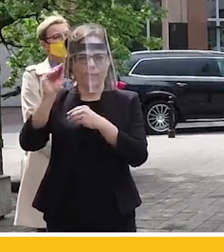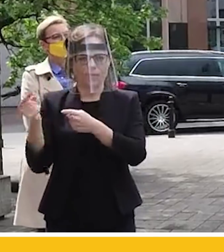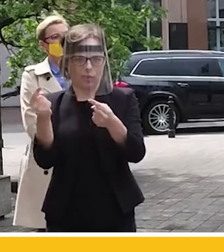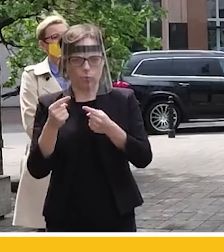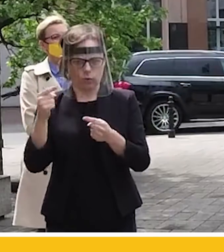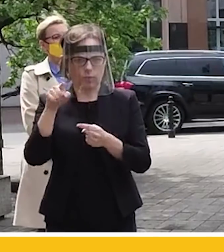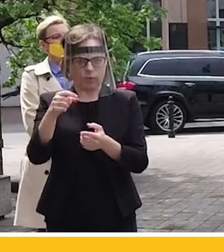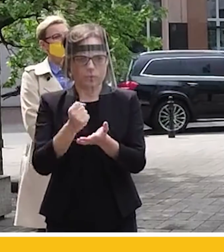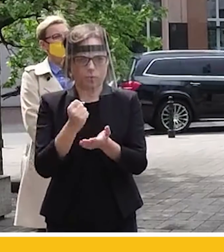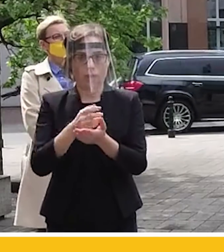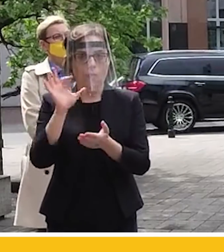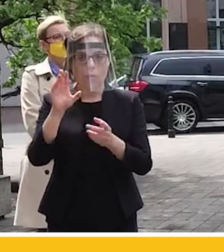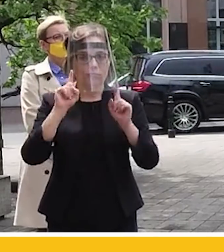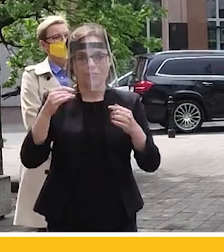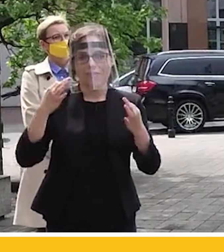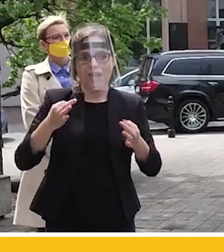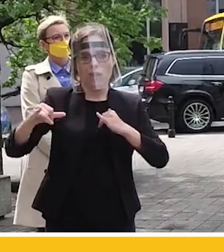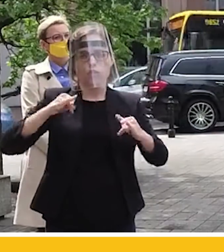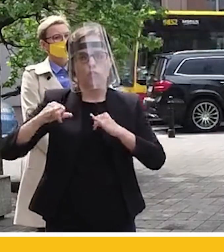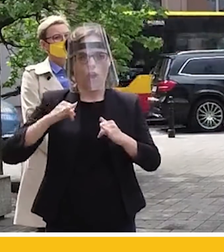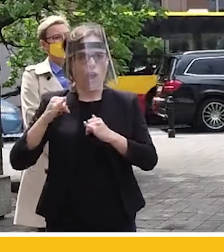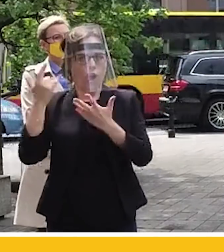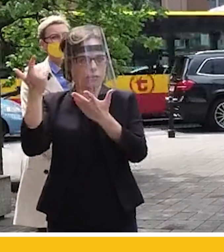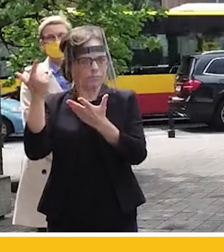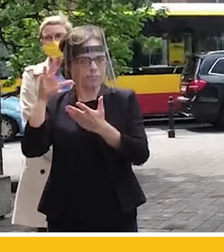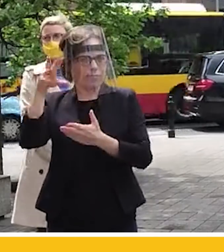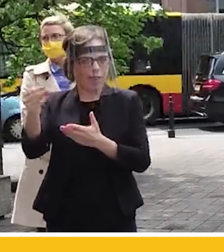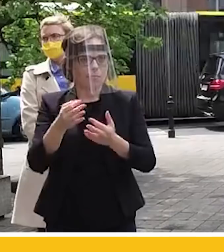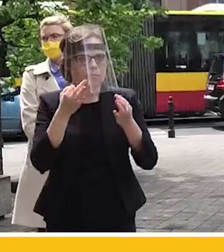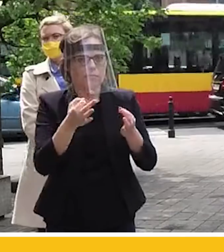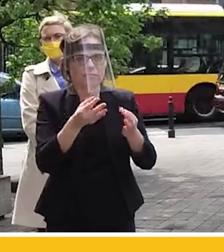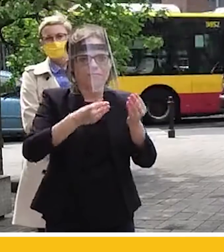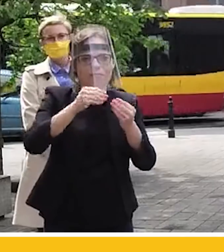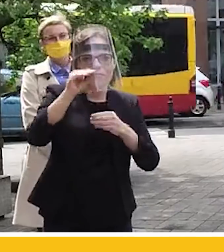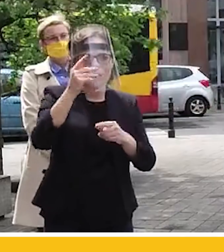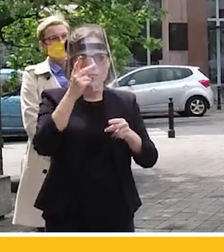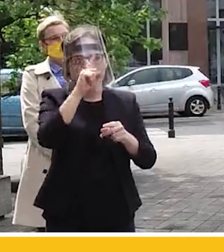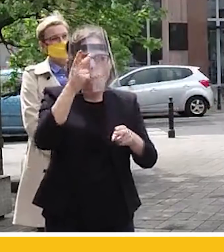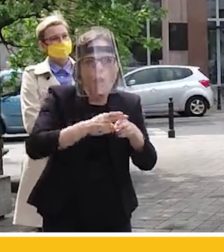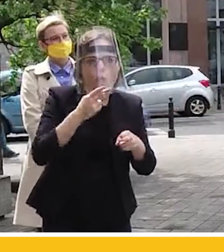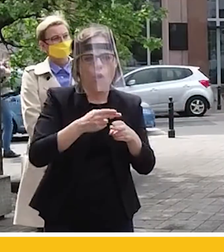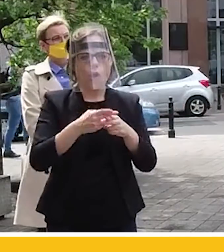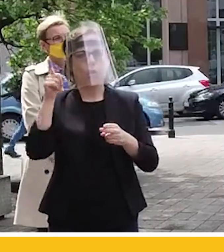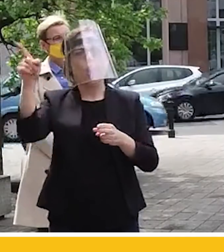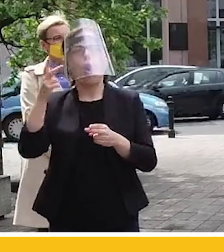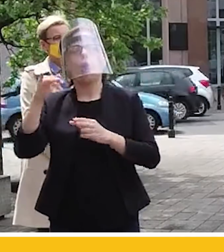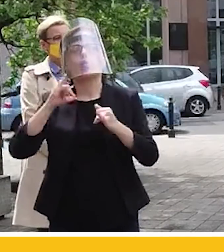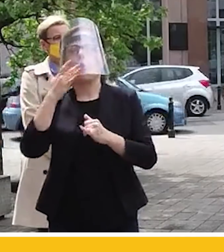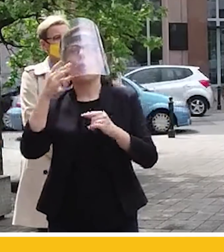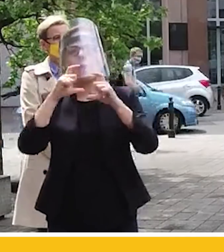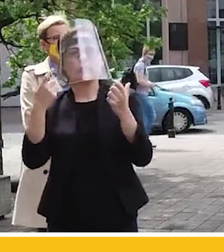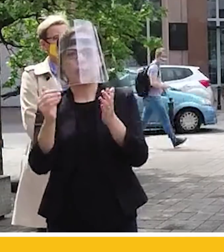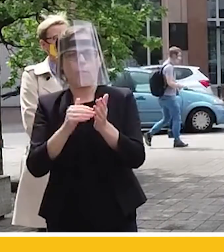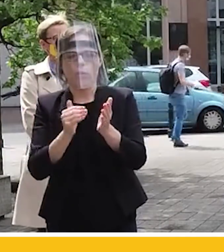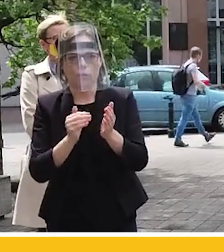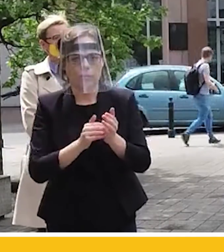trudno naprawdę nadążyć zarządem, który w momencie, w którym rośnie dramatycznie liczba zakażeń, mówi, że maseczki nie są potrzebne, kiedy się